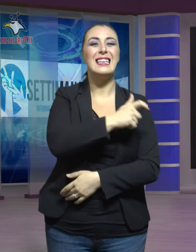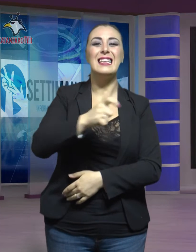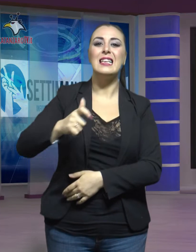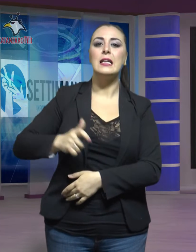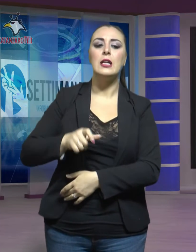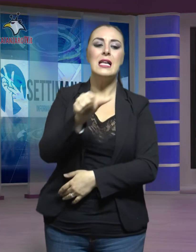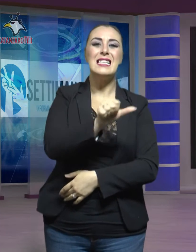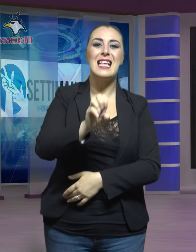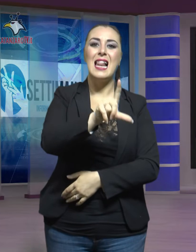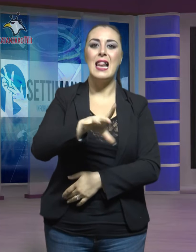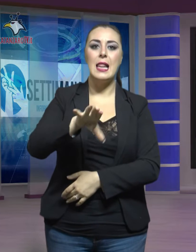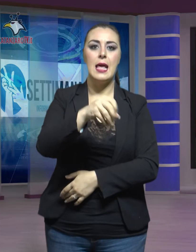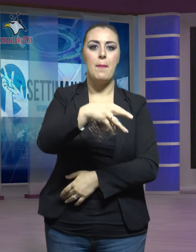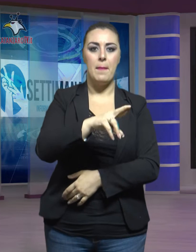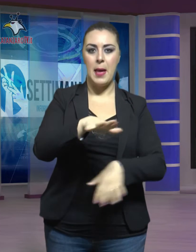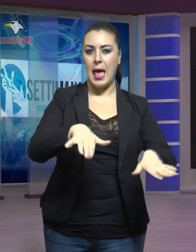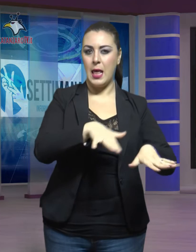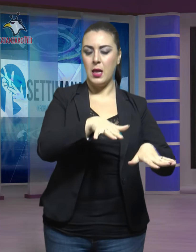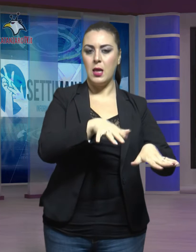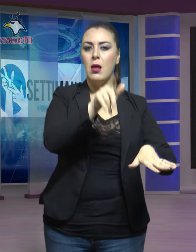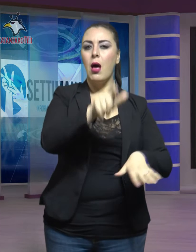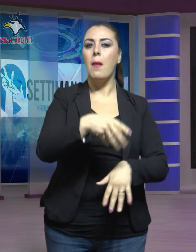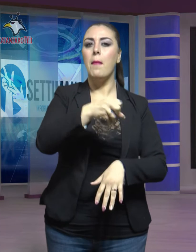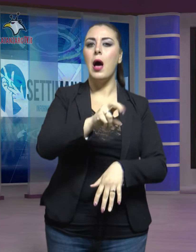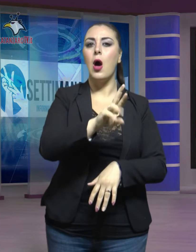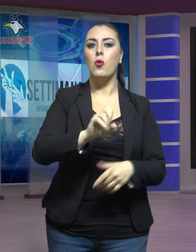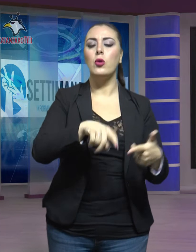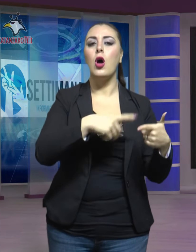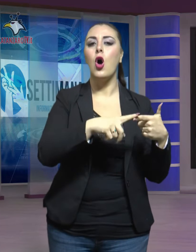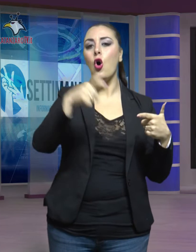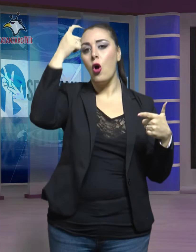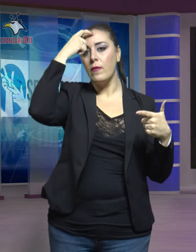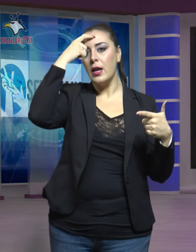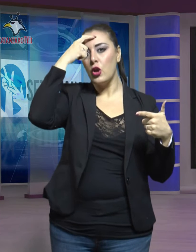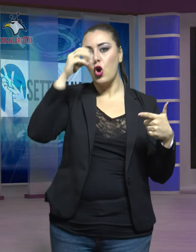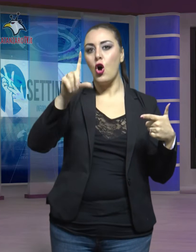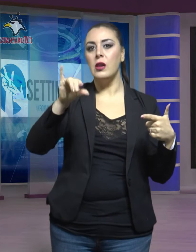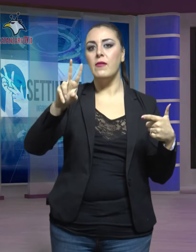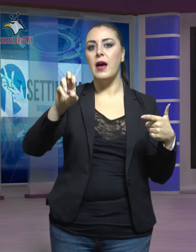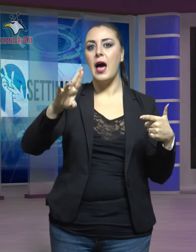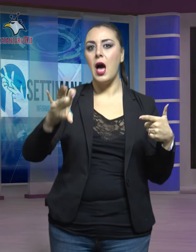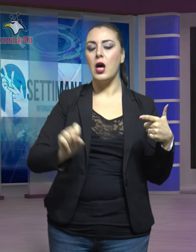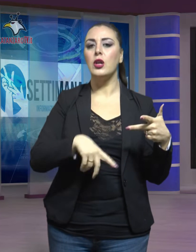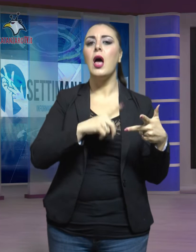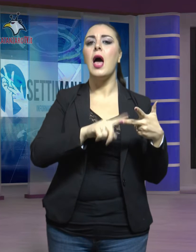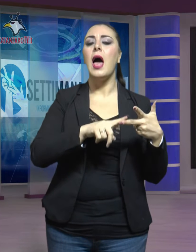Sellia Marina Mauro, del governatore Oliverio e di Rete Ferroviaria